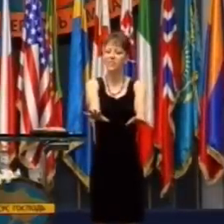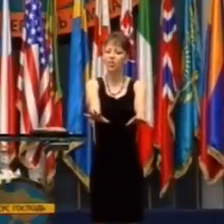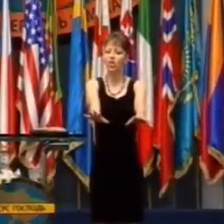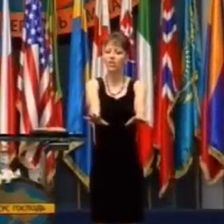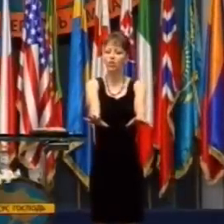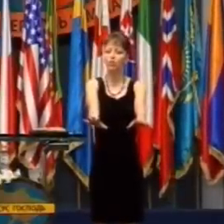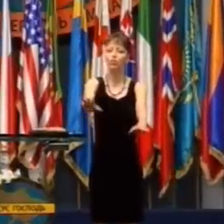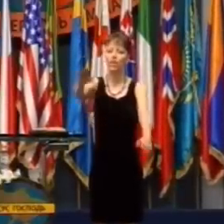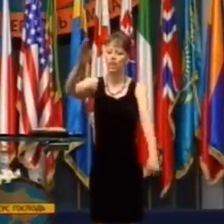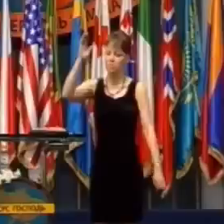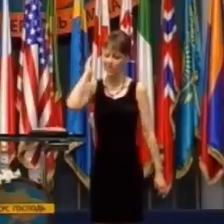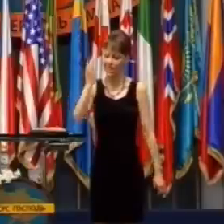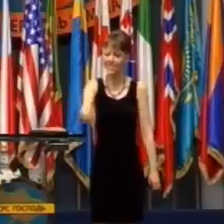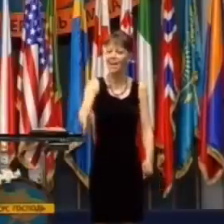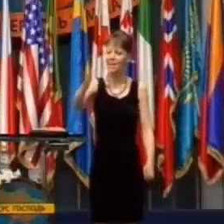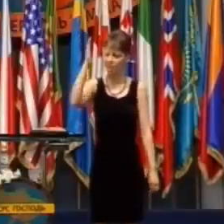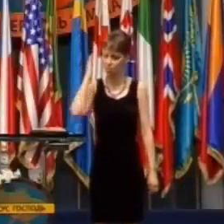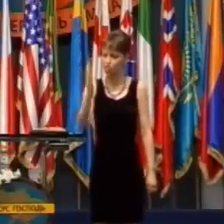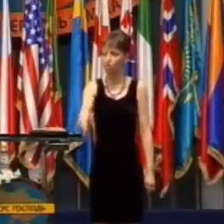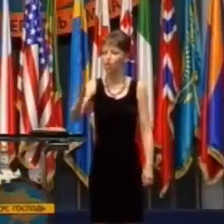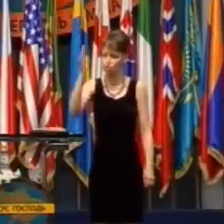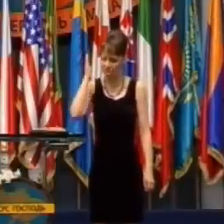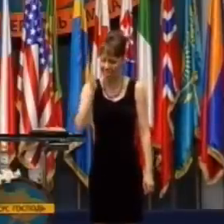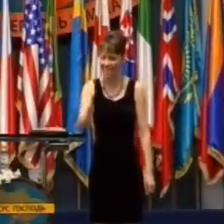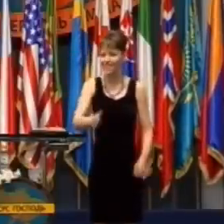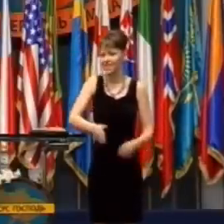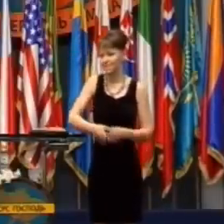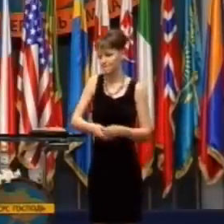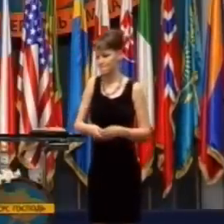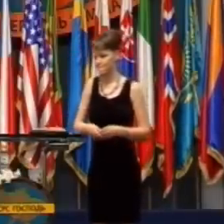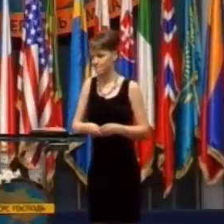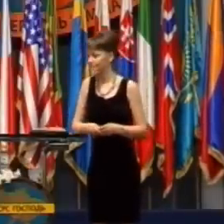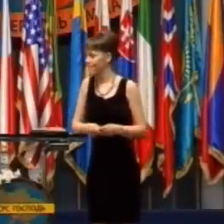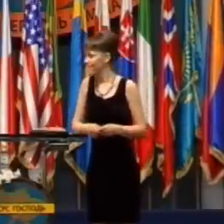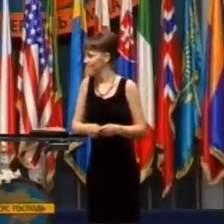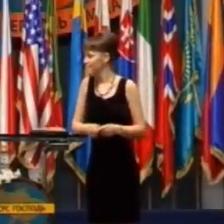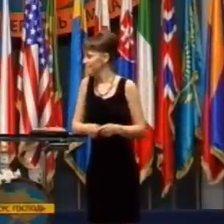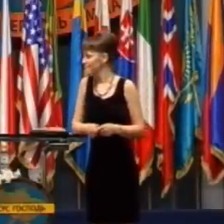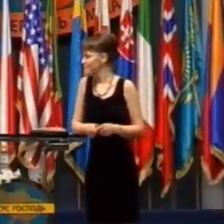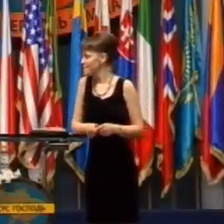Kládli sme na ňu ruky a prikazovali sme jej telu, aby bolo uzdravené.